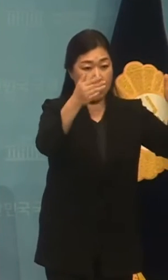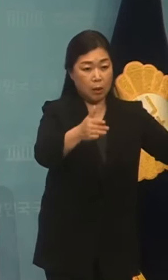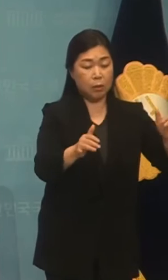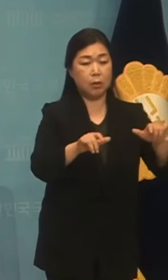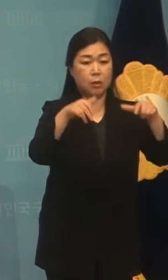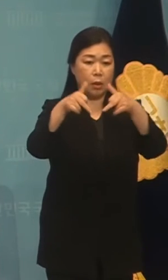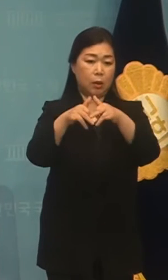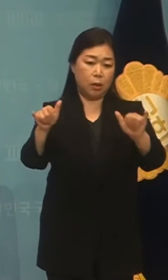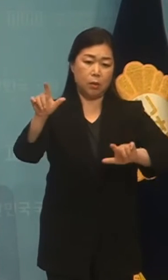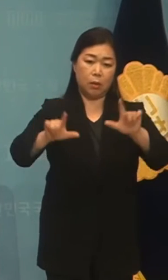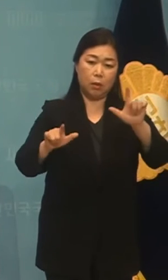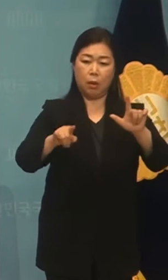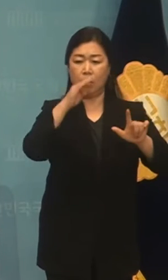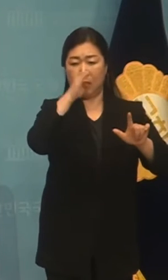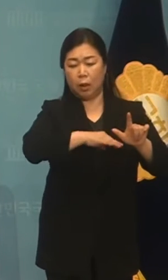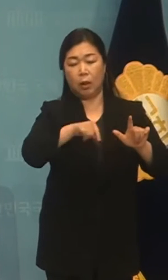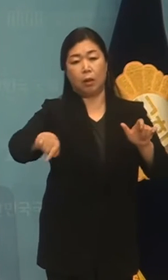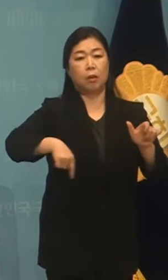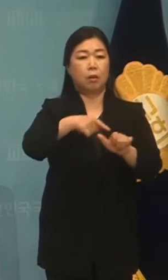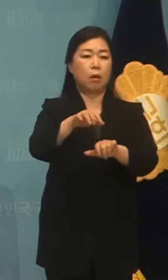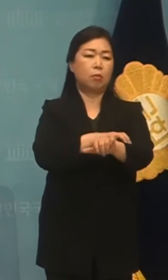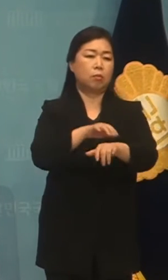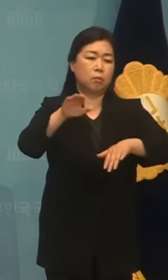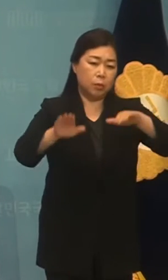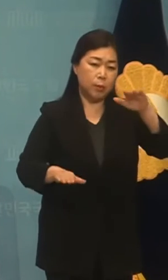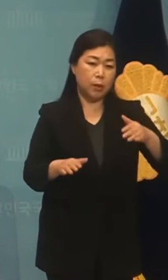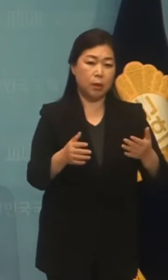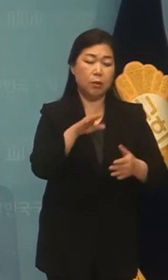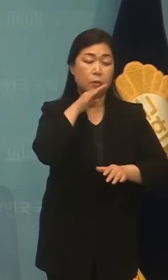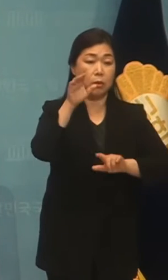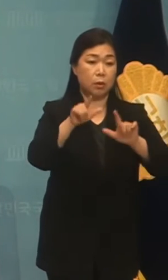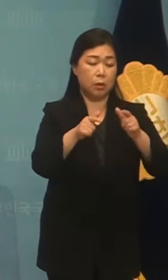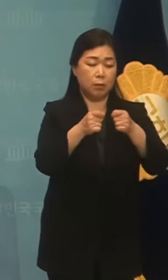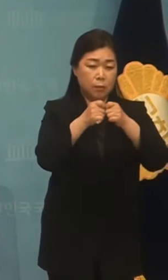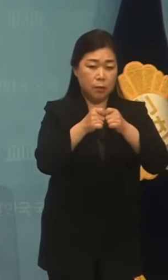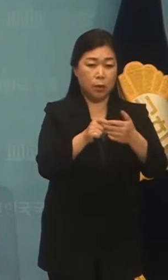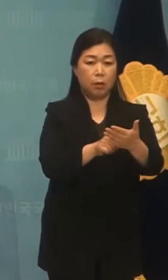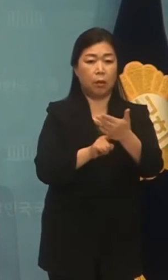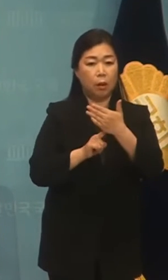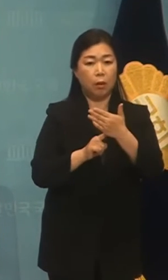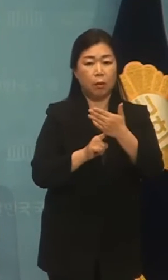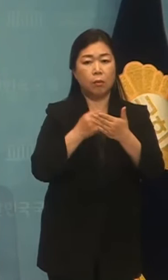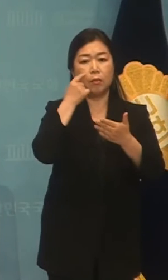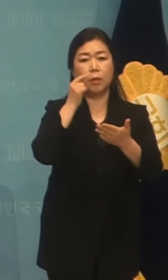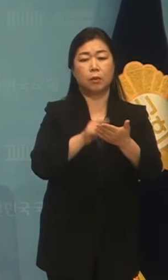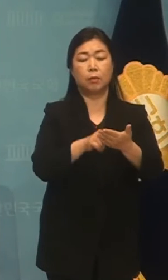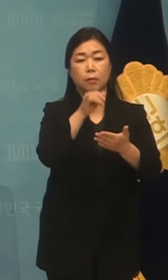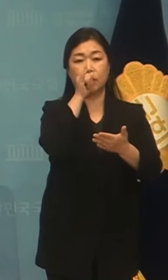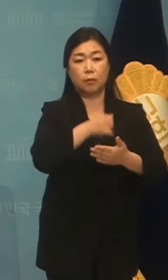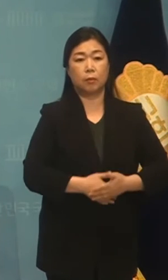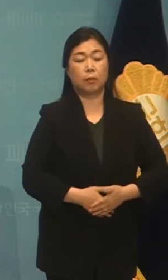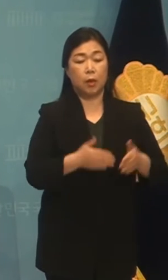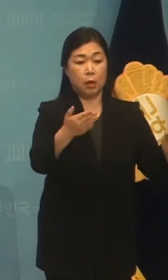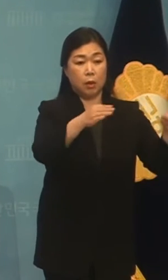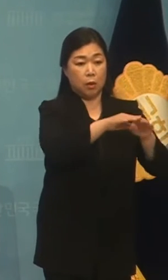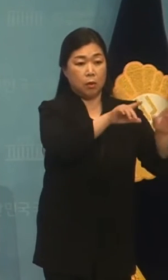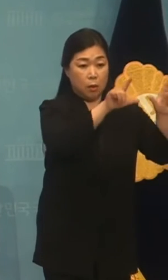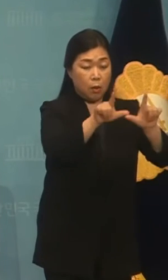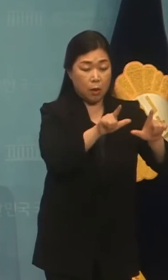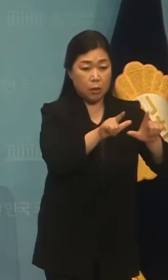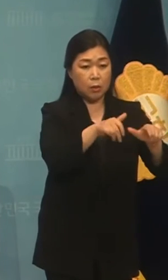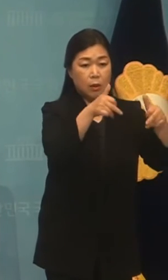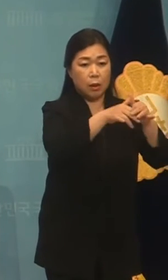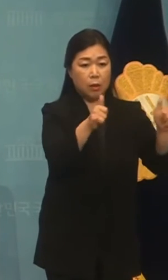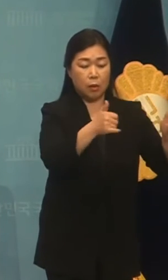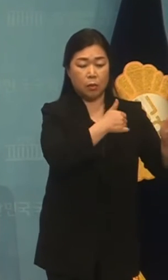사회의 장애인의 차별에는 열악하고 불평균 현실은 더욱 정란하게 드러났습니다. 시설에서 생활하는 장애인들은